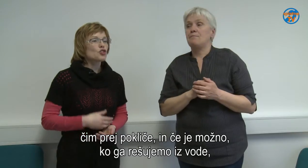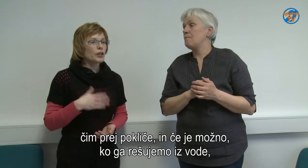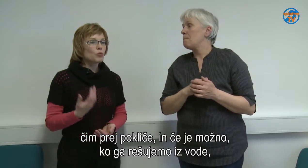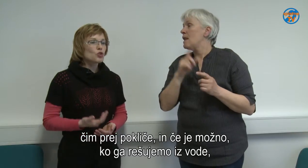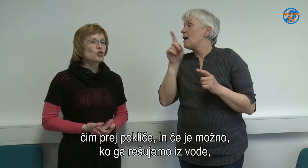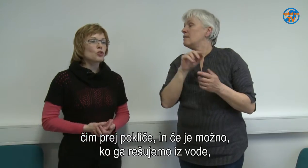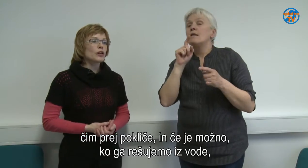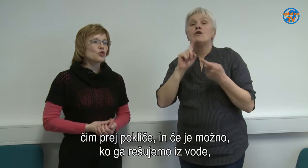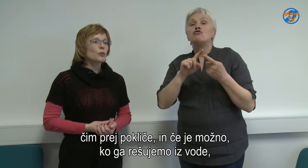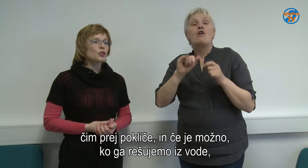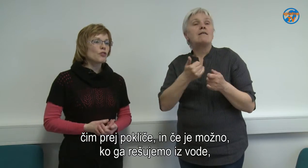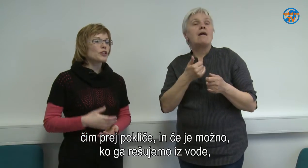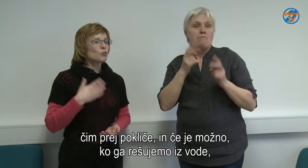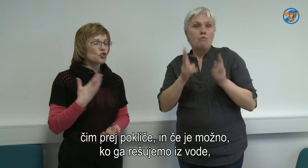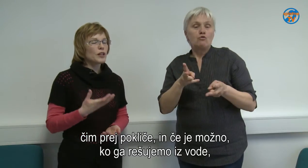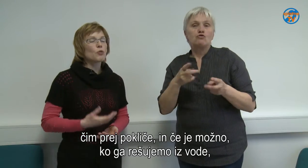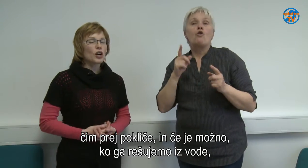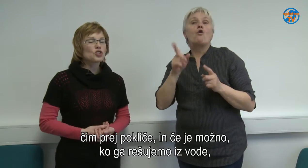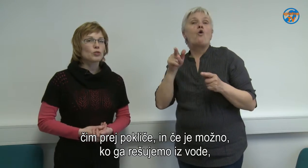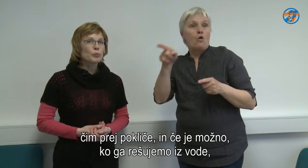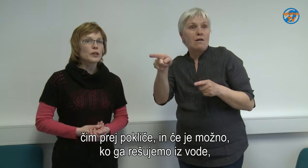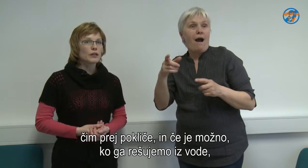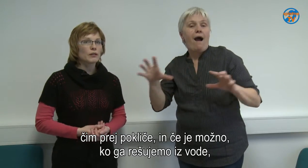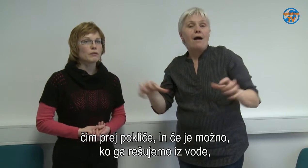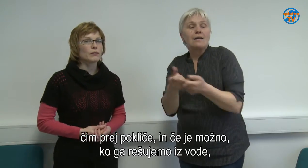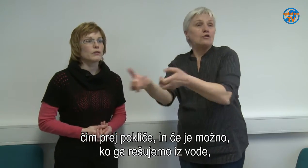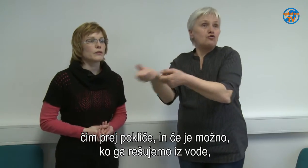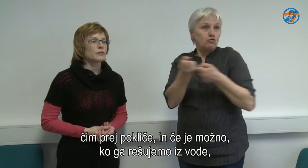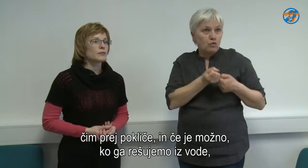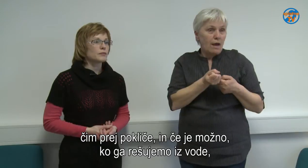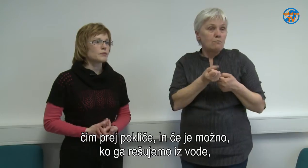in če je možno, ko ga rešujemo iz vode, že damo kakšen opih.